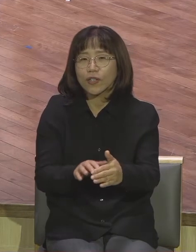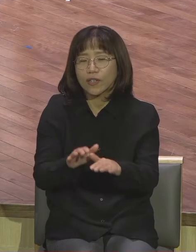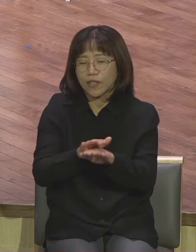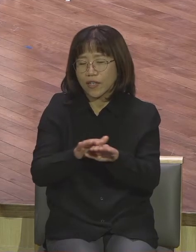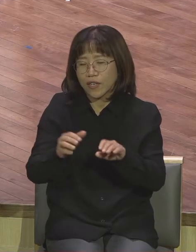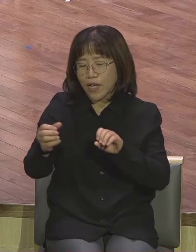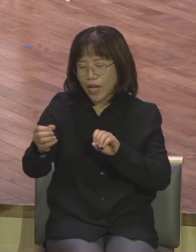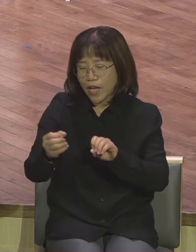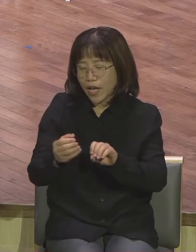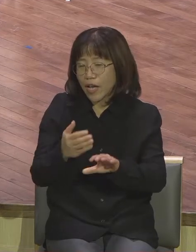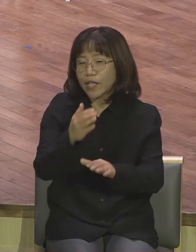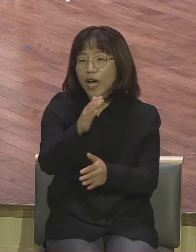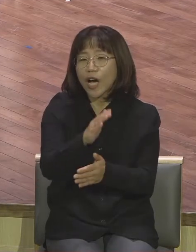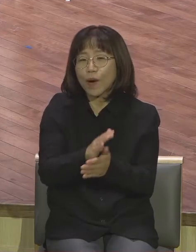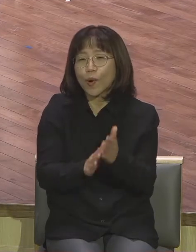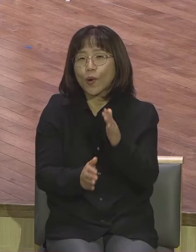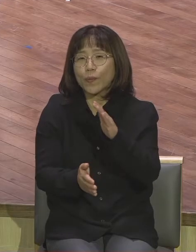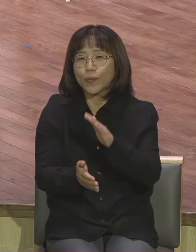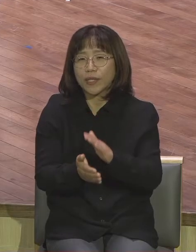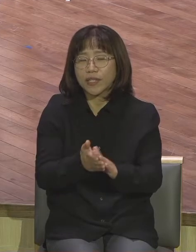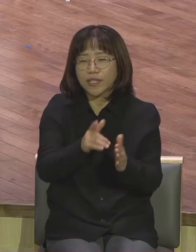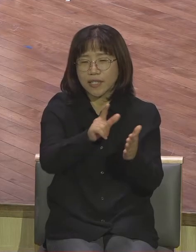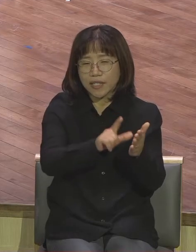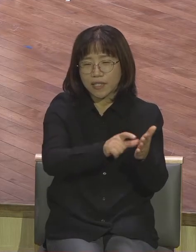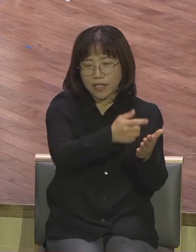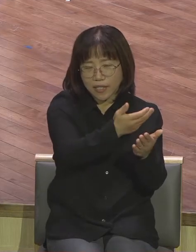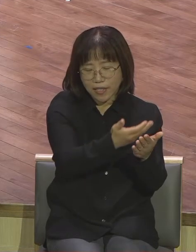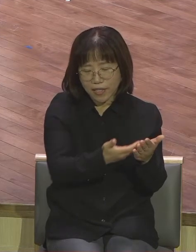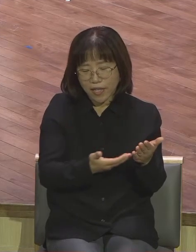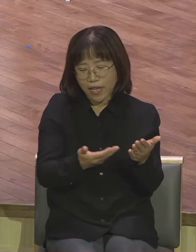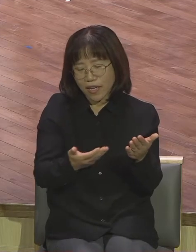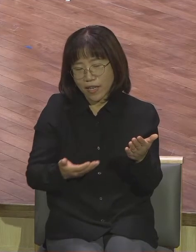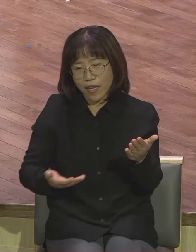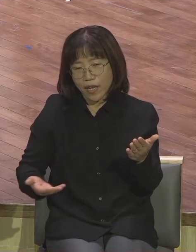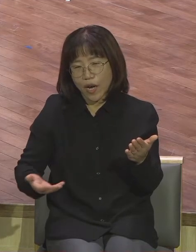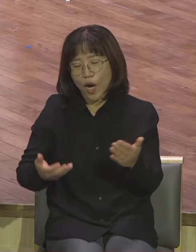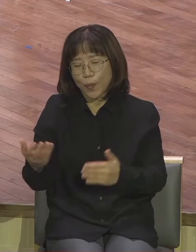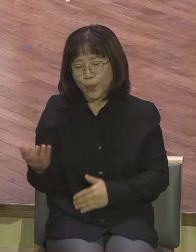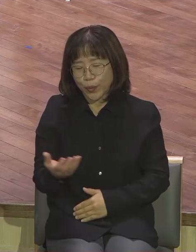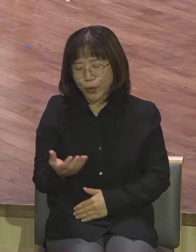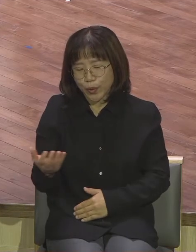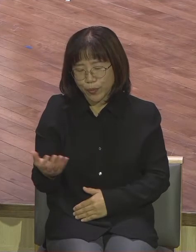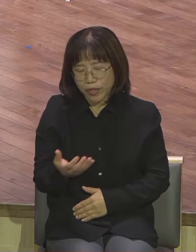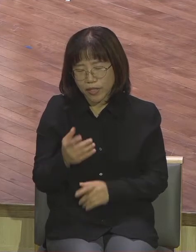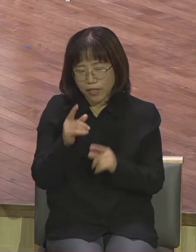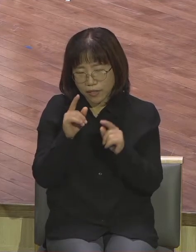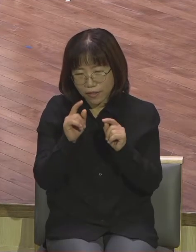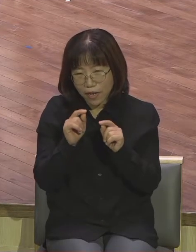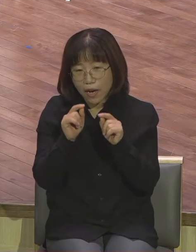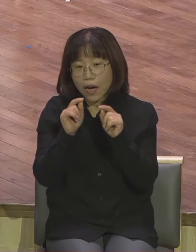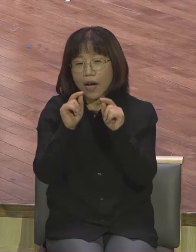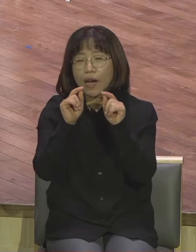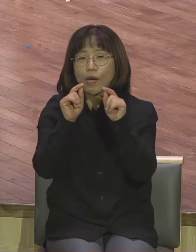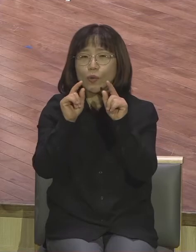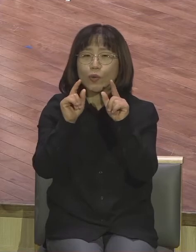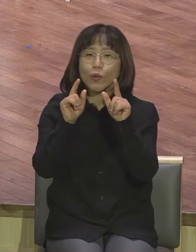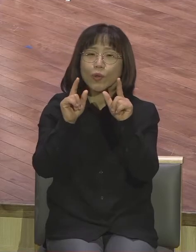내 나머지 시대의 아픔을 알고